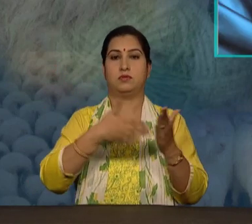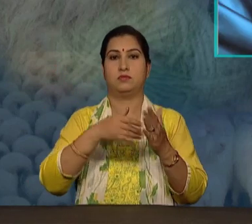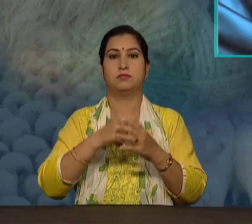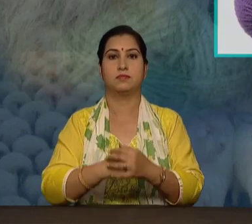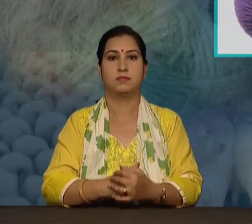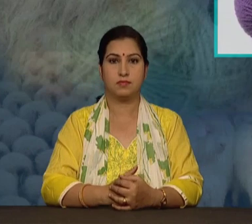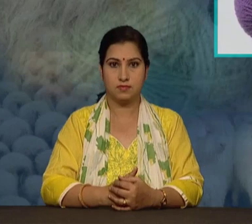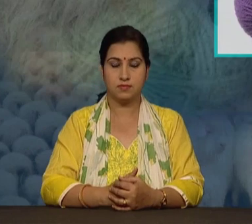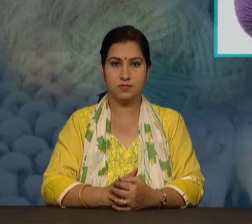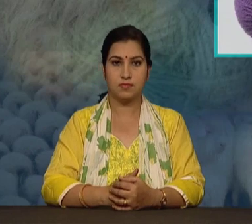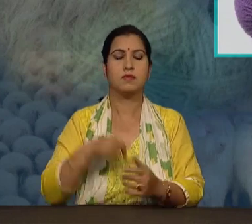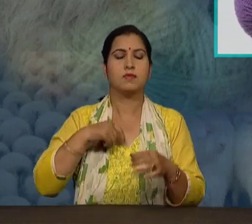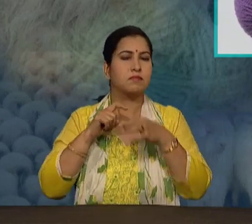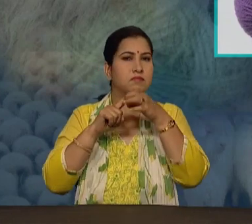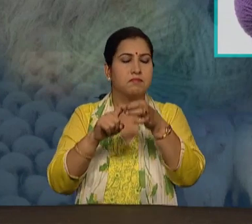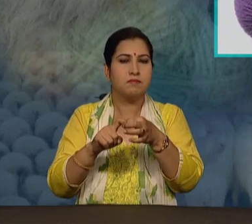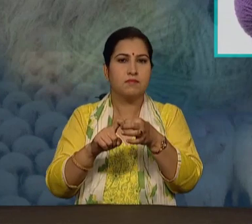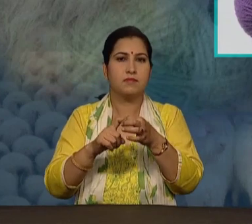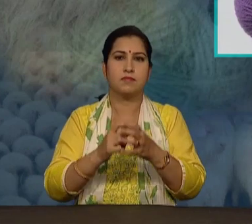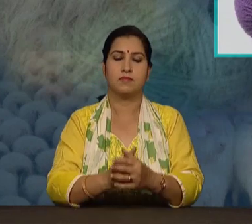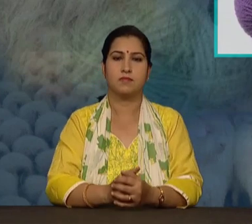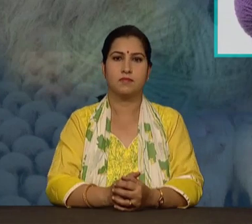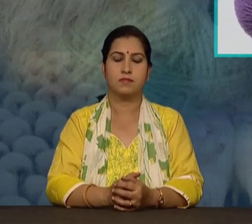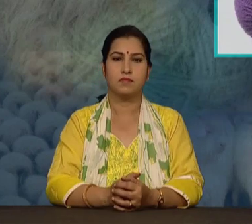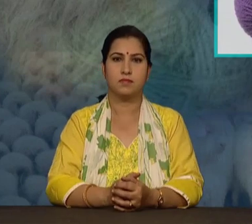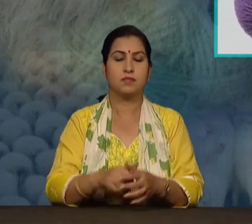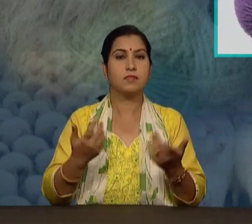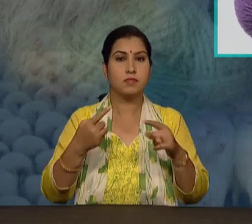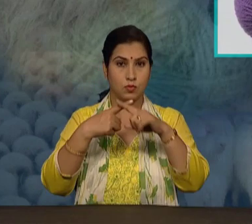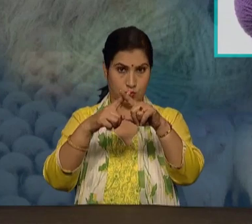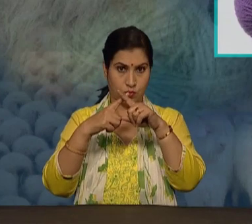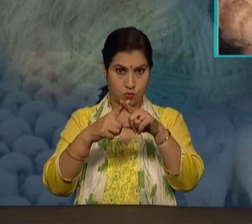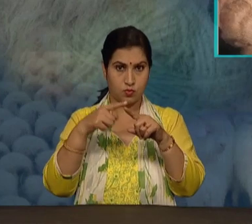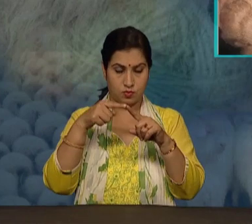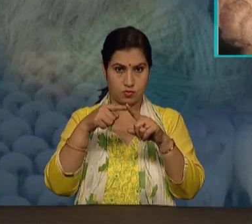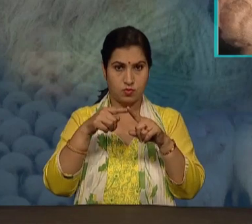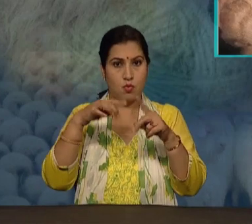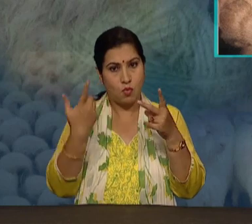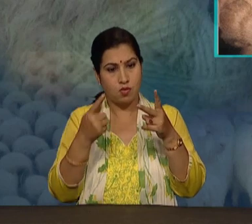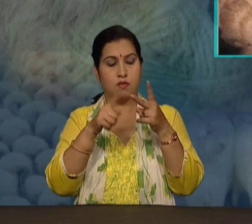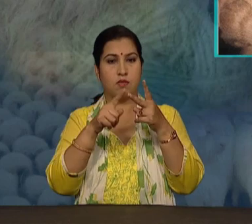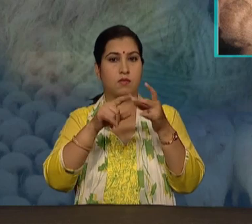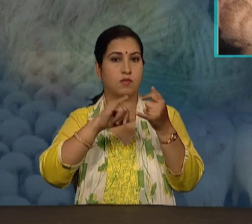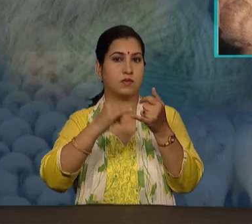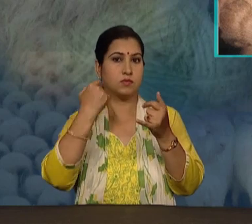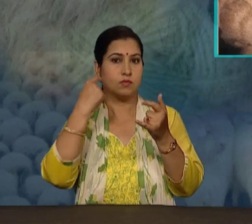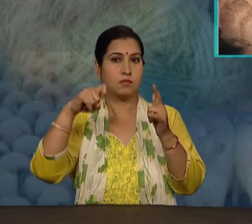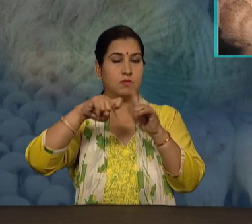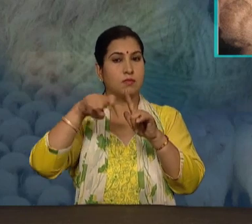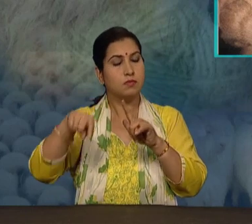अब प्रिश्न है कि क्या उन व रेशम का रेशा भी पादपों